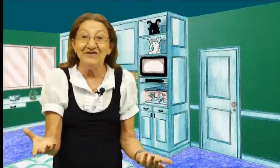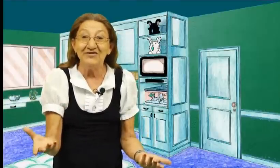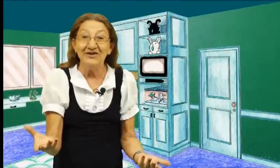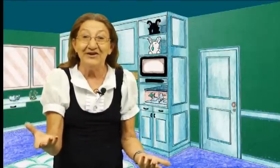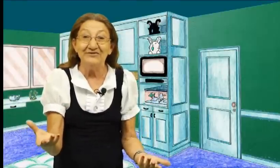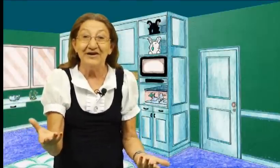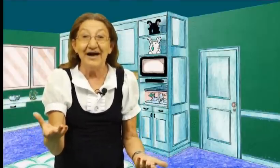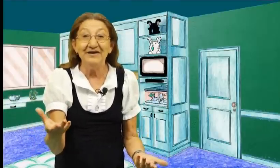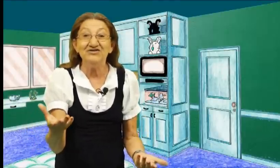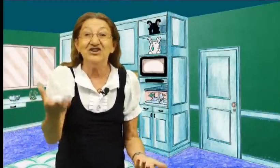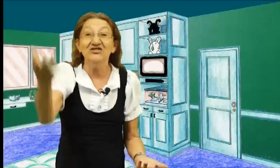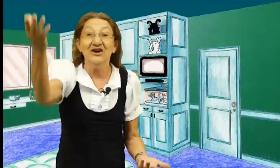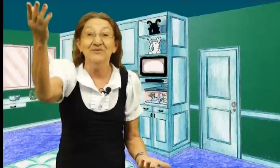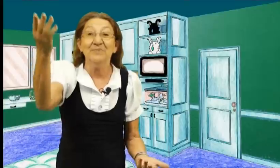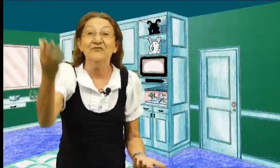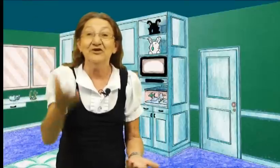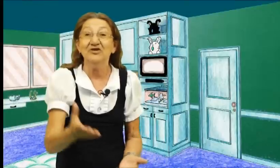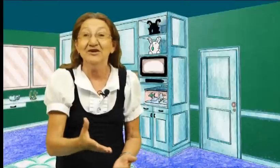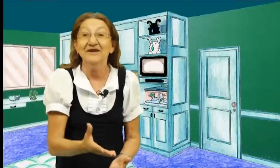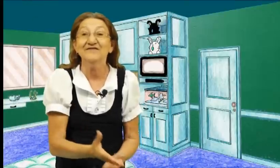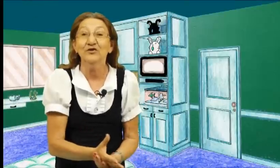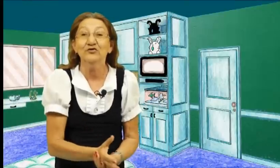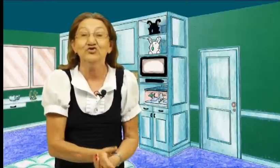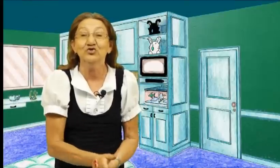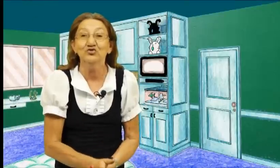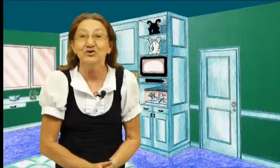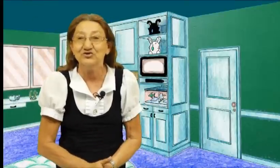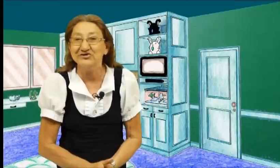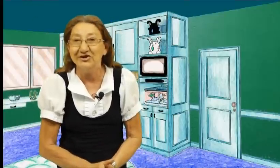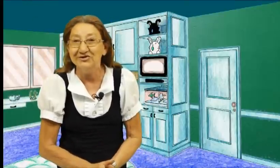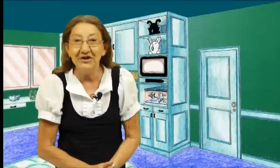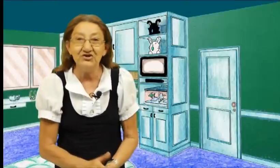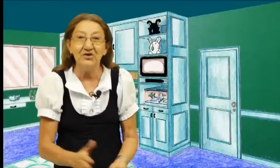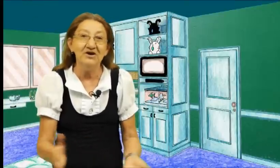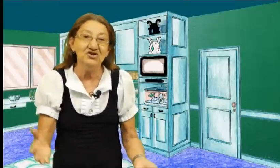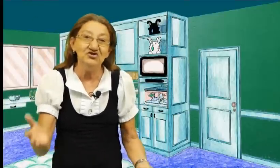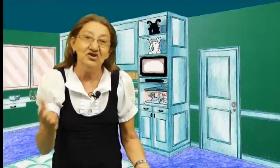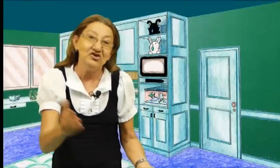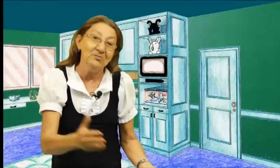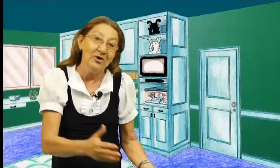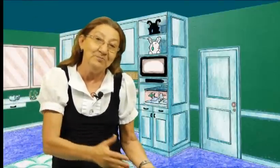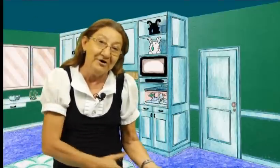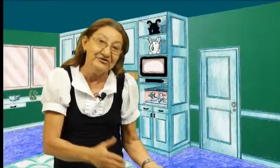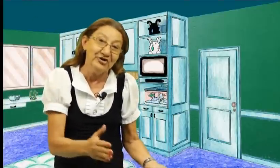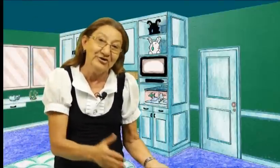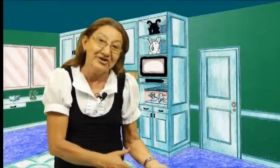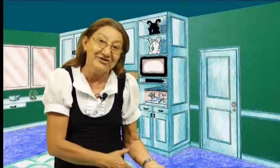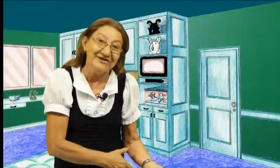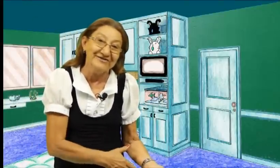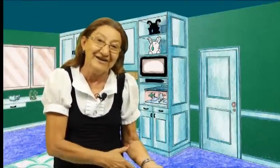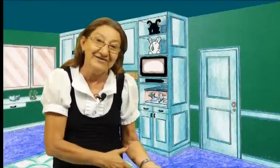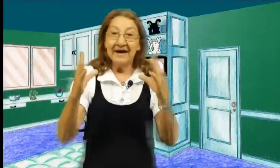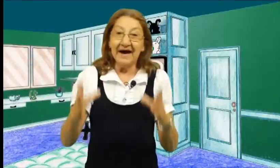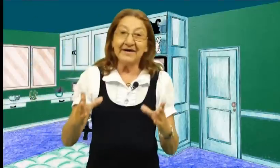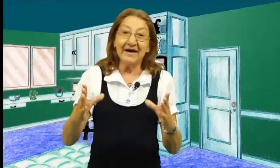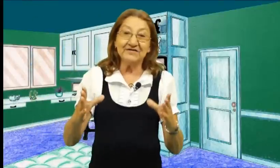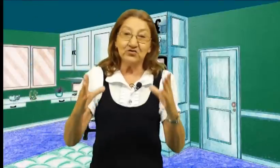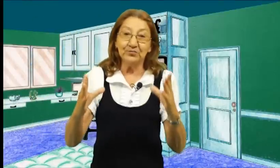anos Aí 30 anos pra frente Aí assim eu estou com quantos anos? Então, aí tem gente que morre Anos de 87 A casa do